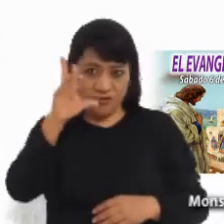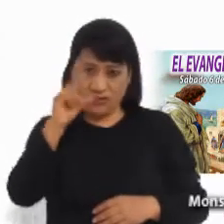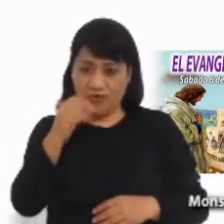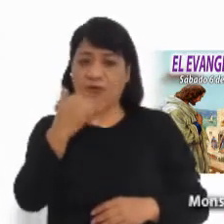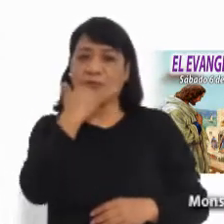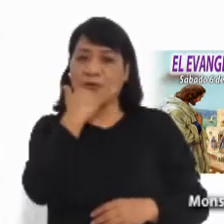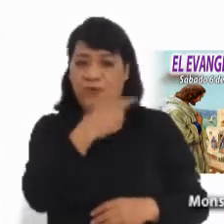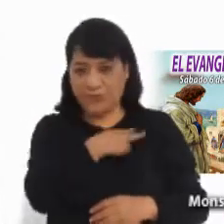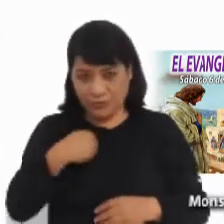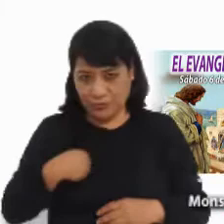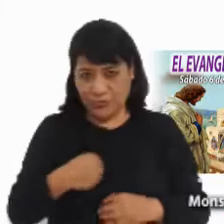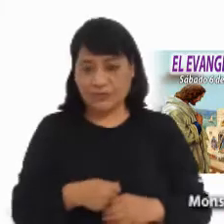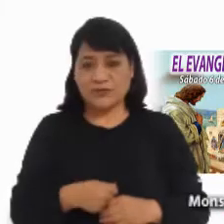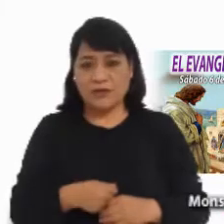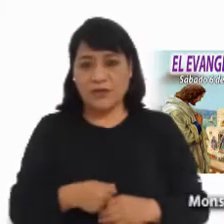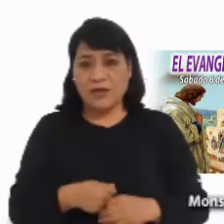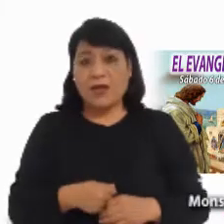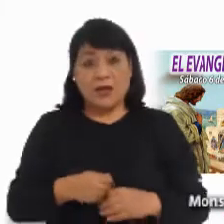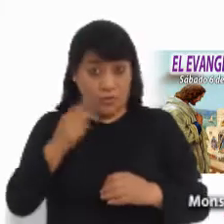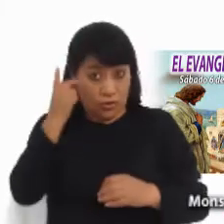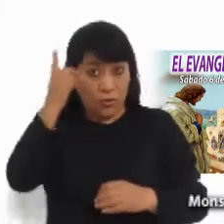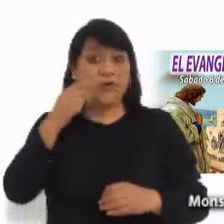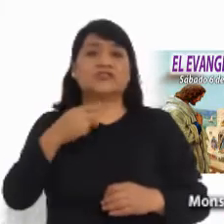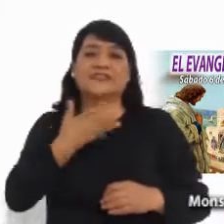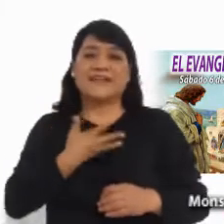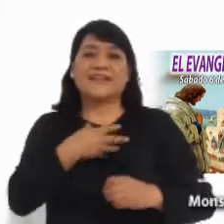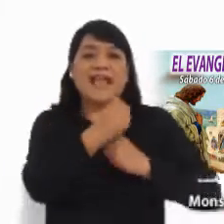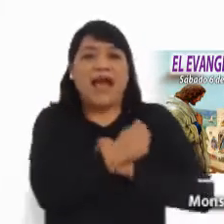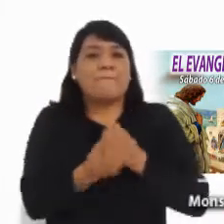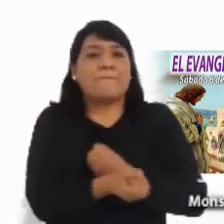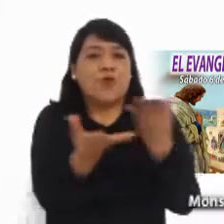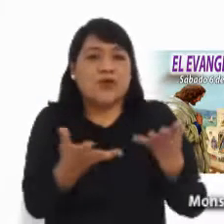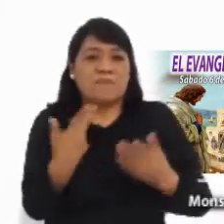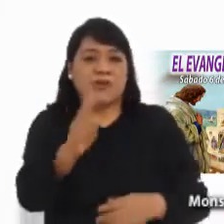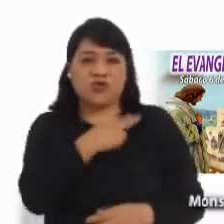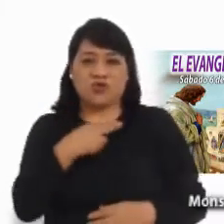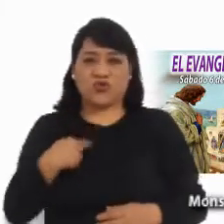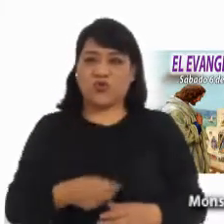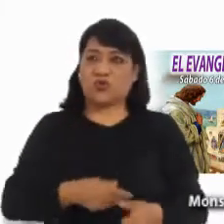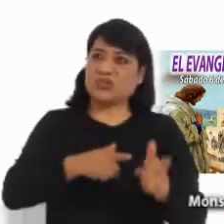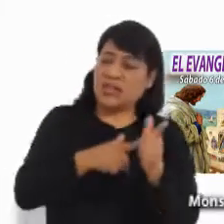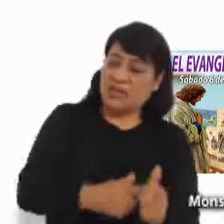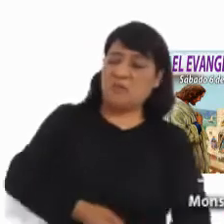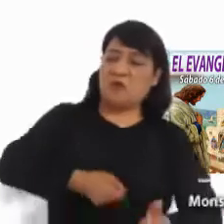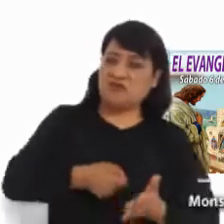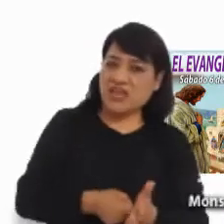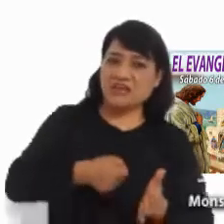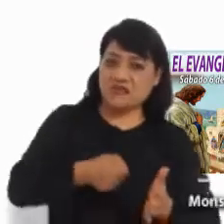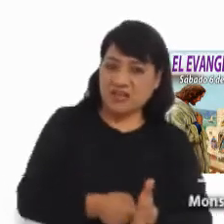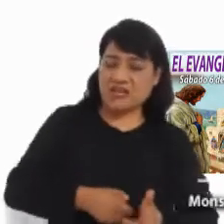No por falta de amor de Dios, sino por nuestra terquedad en